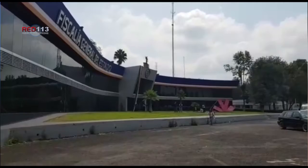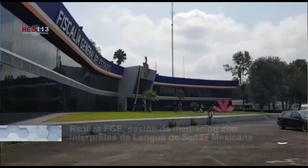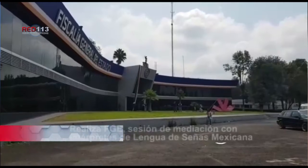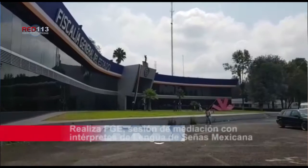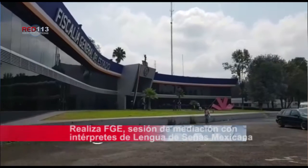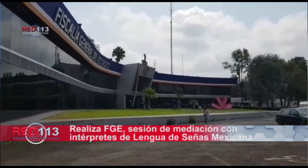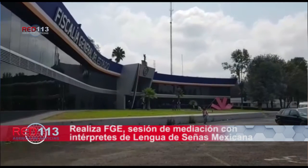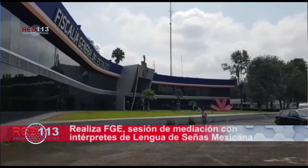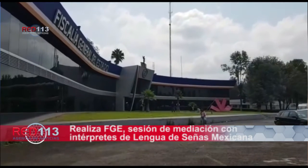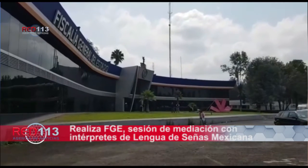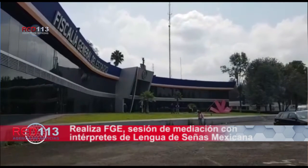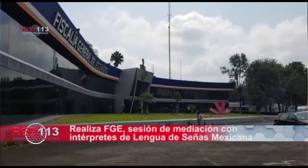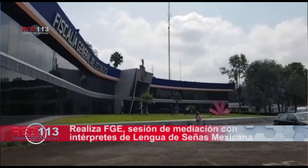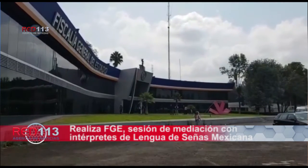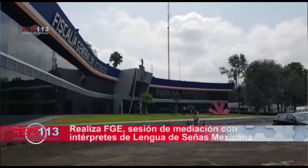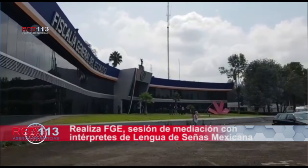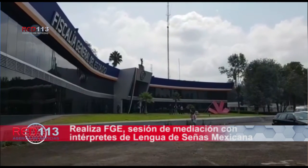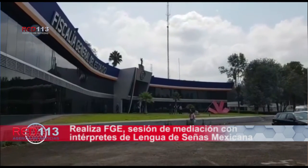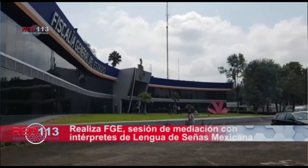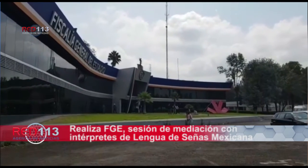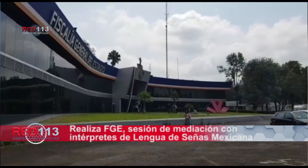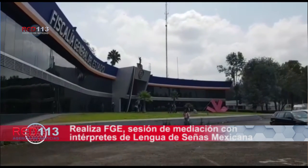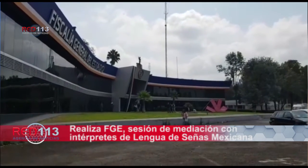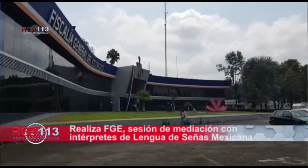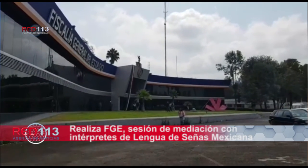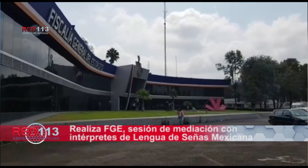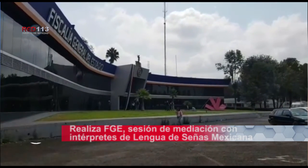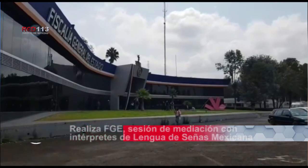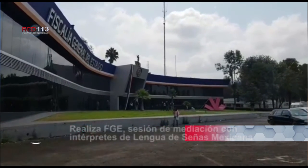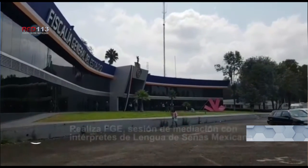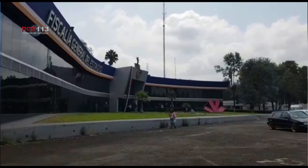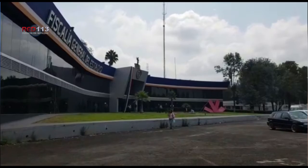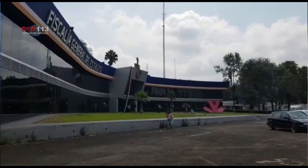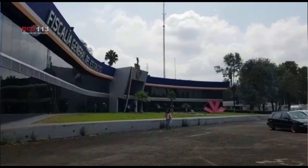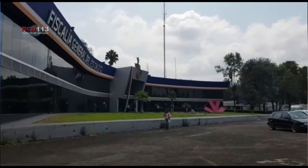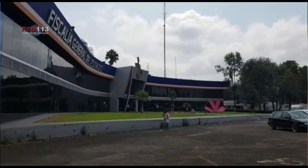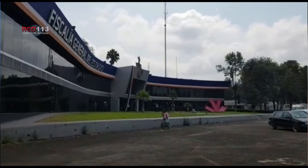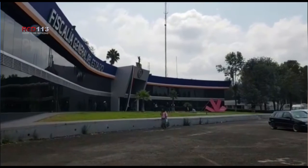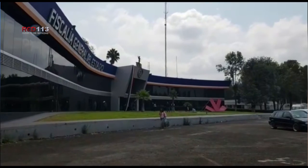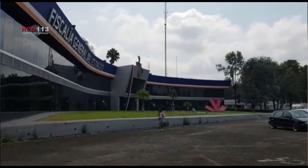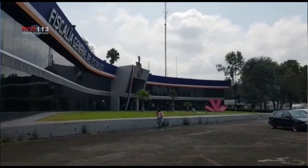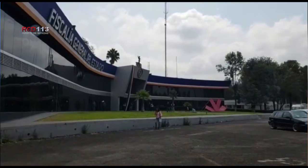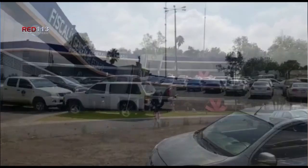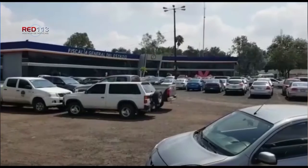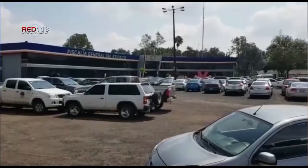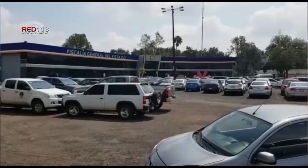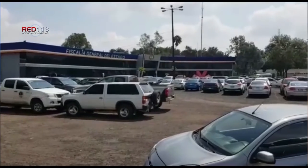A fin de garantizar el derecho de acceso a la justicia a todas las personas, la Fiscalía General del Estado de Michoacán, a través del Centro de Mecanismos